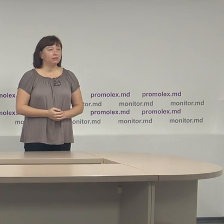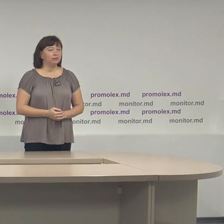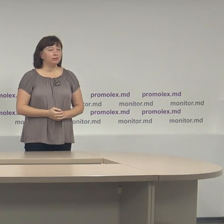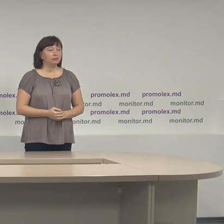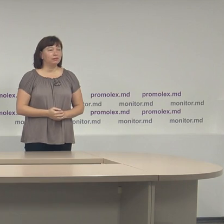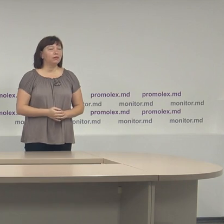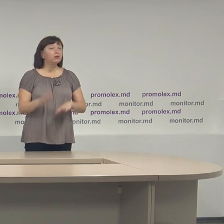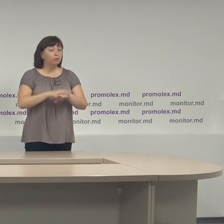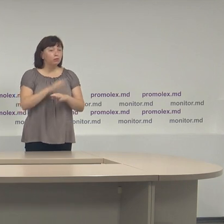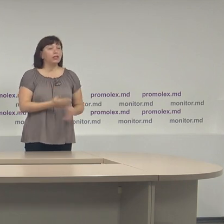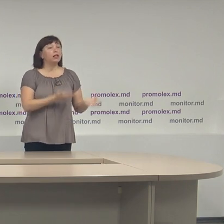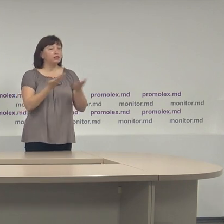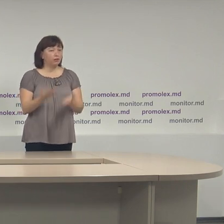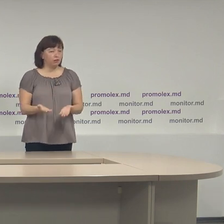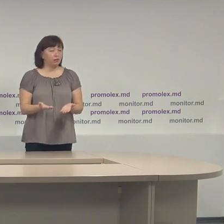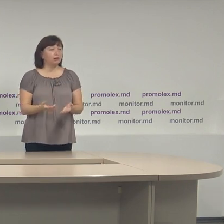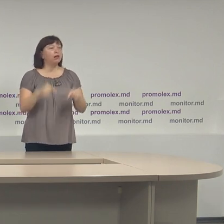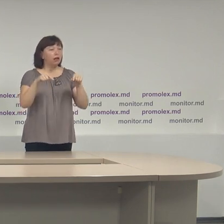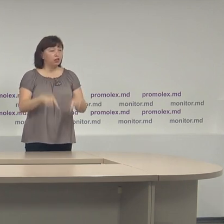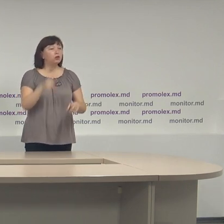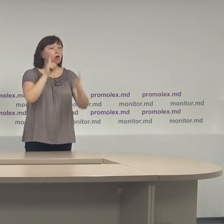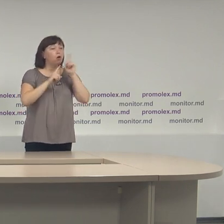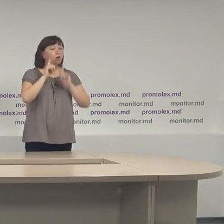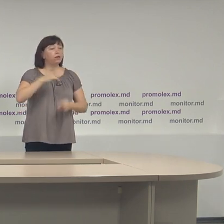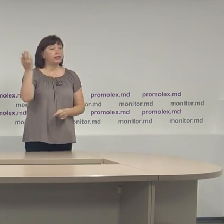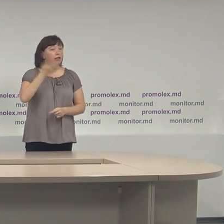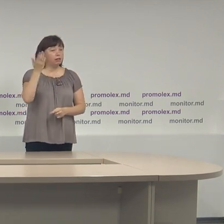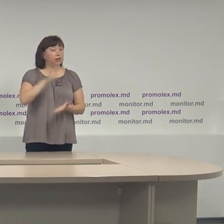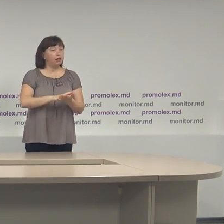Bine ați venit la conferința de presă,